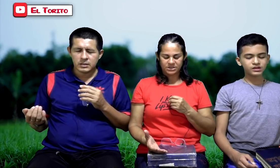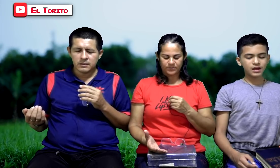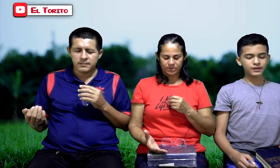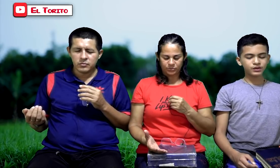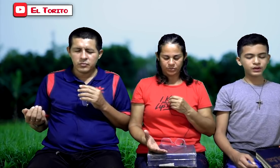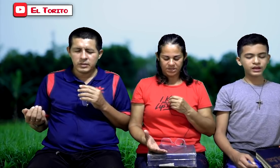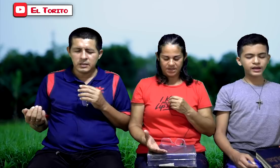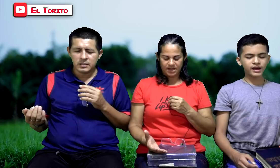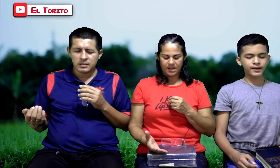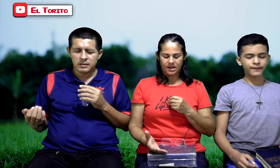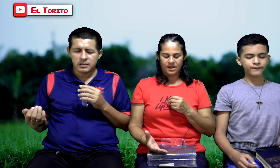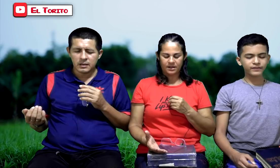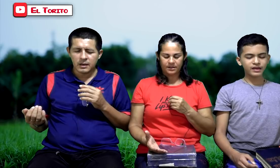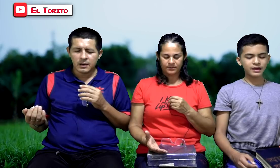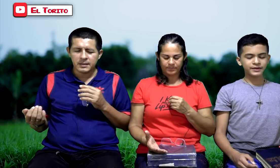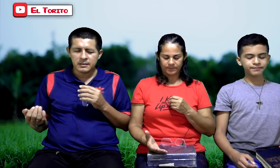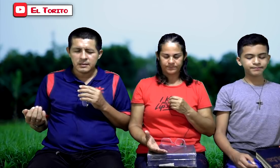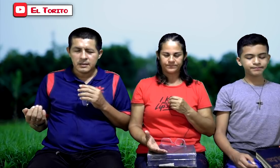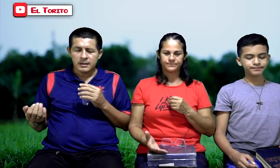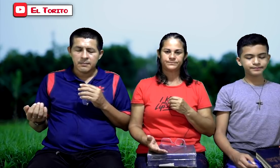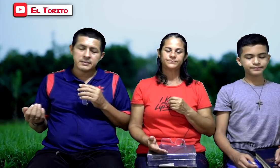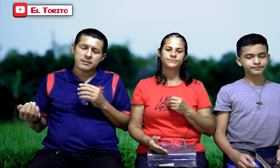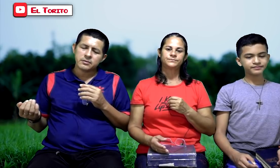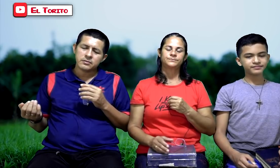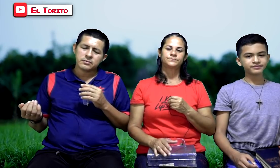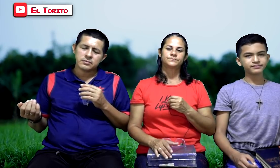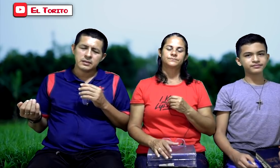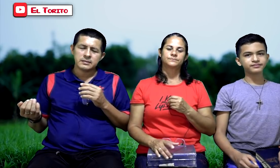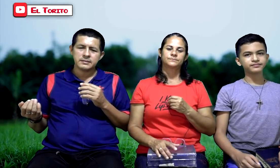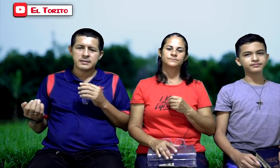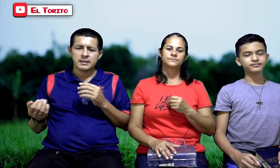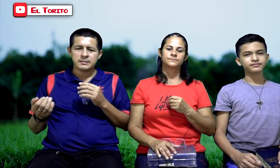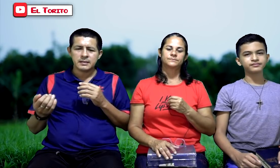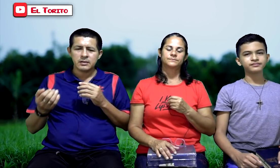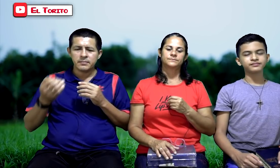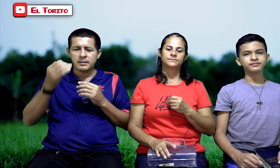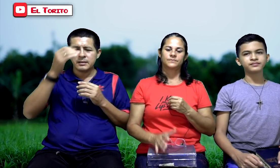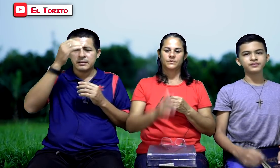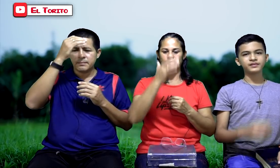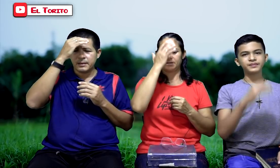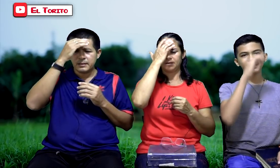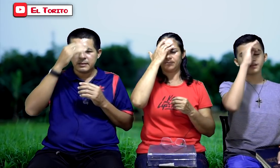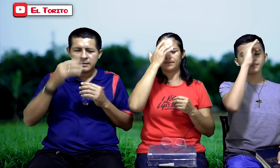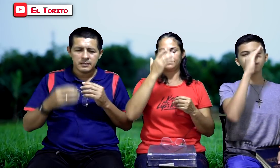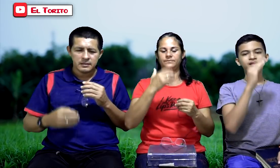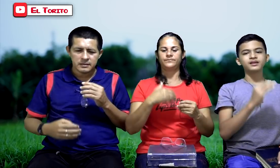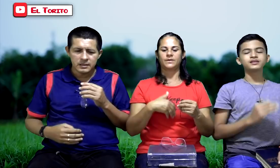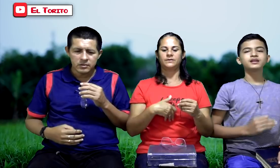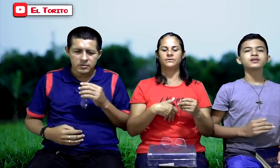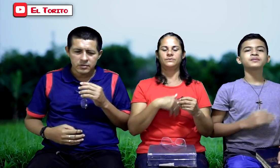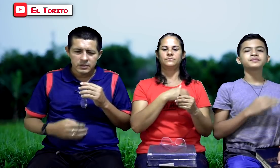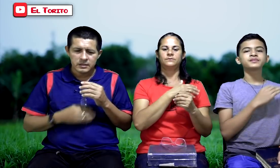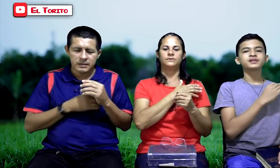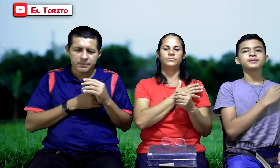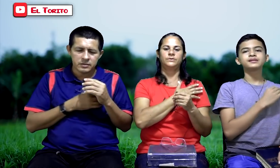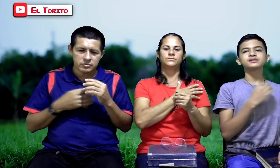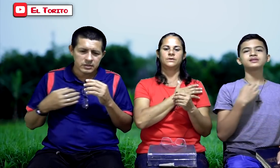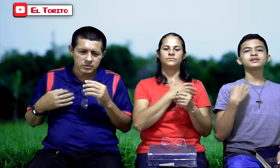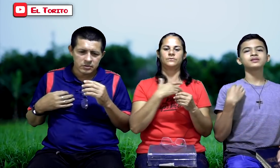sabiduría. Amén. Empezamos esta enseñanza en el nombre del Padre, del Hijo, del Espíritu Santo.